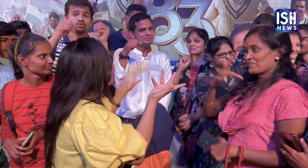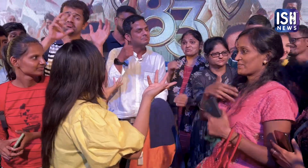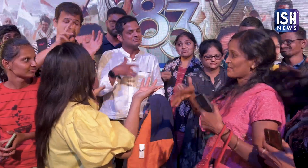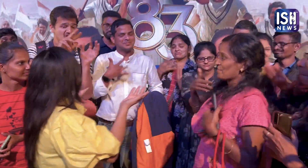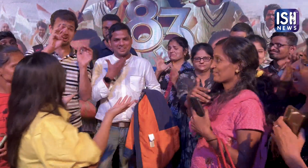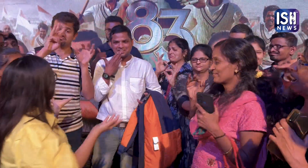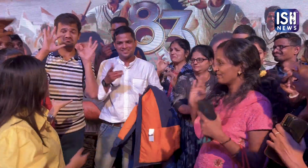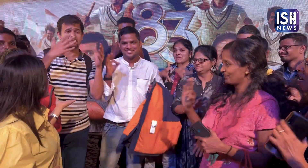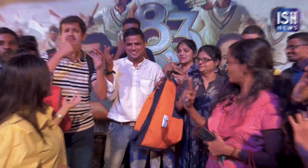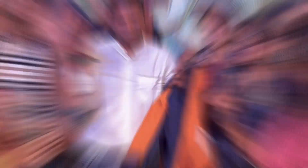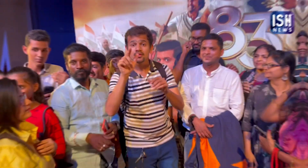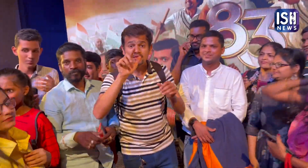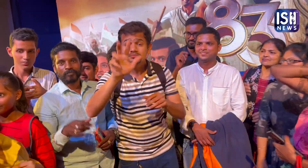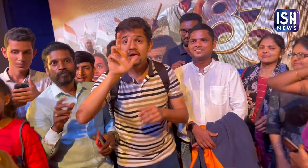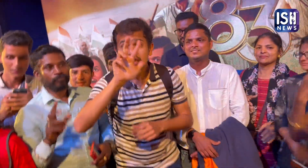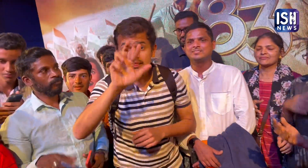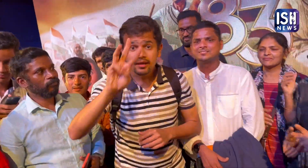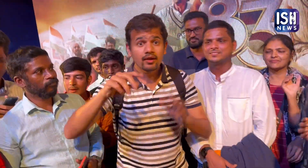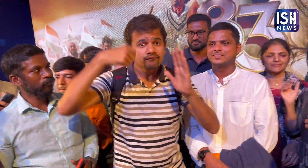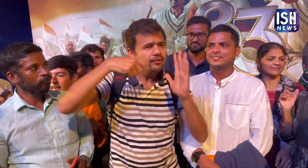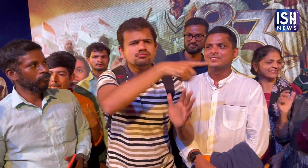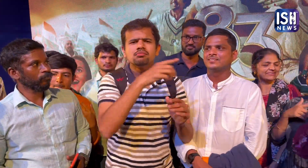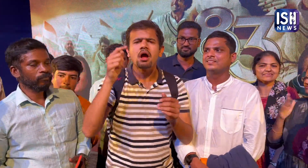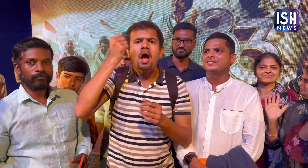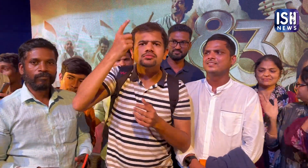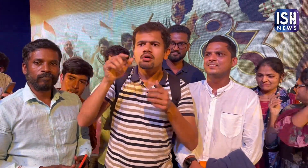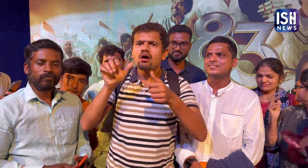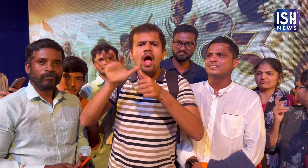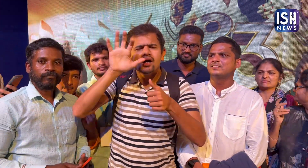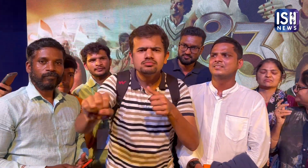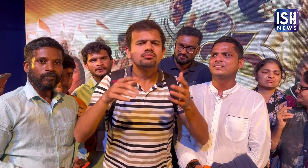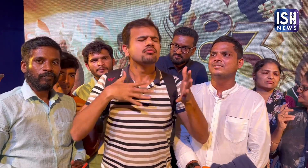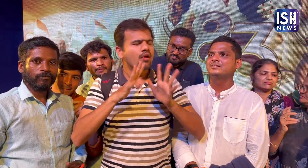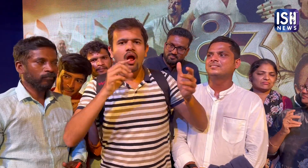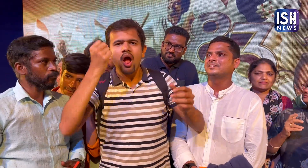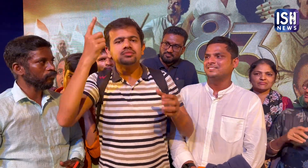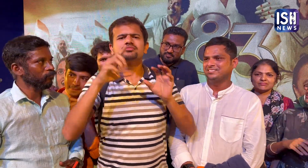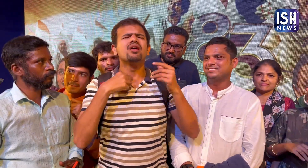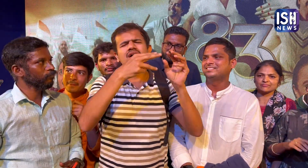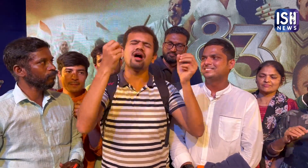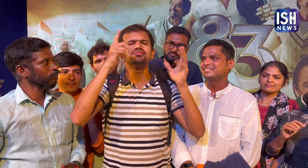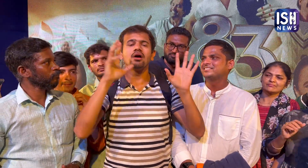एक्सेसिबिलिटी